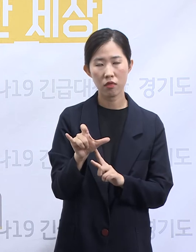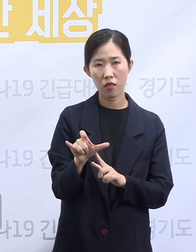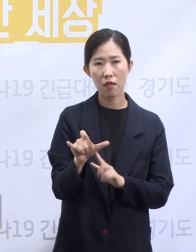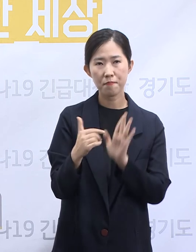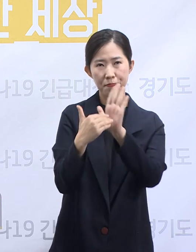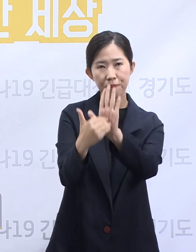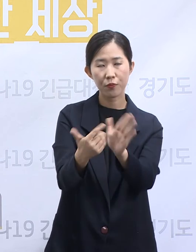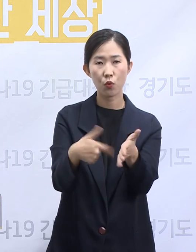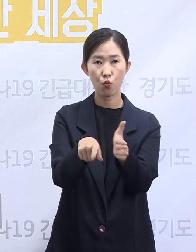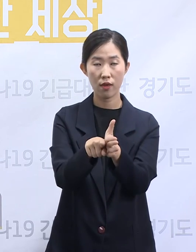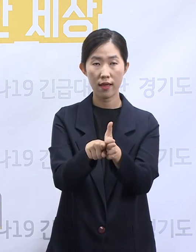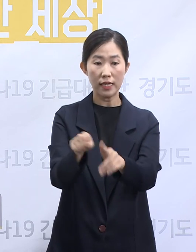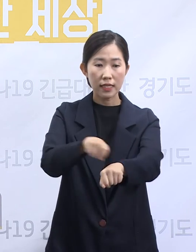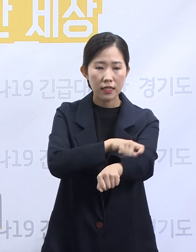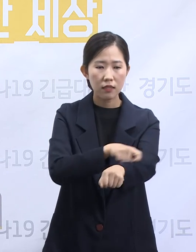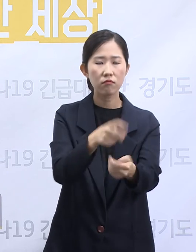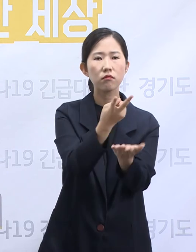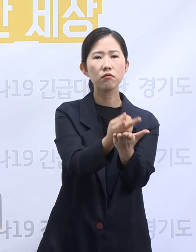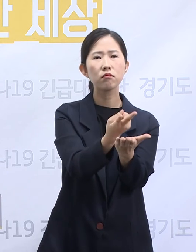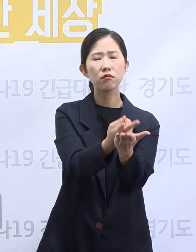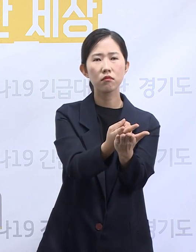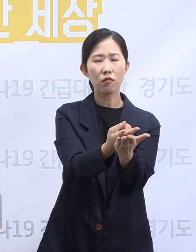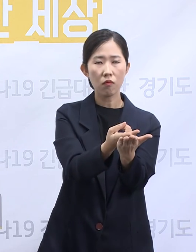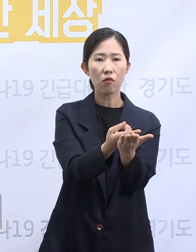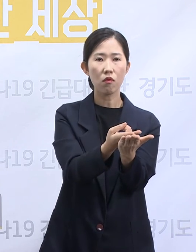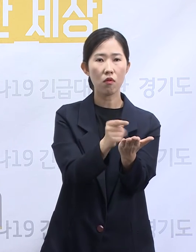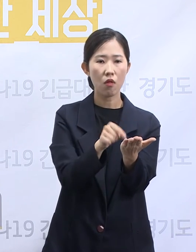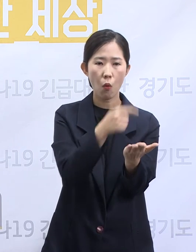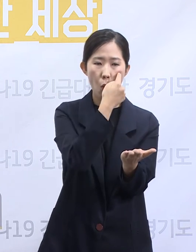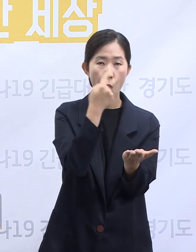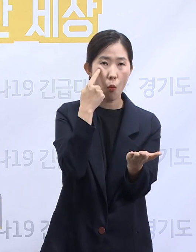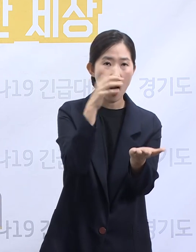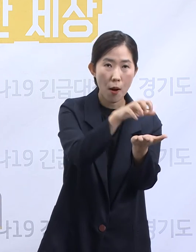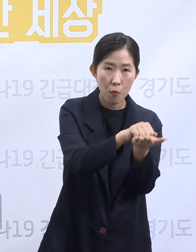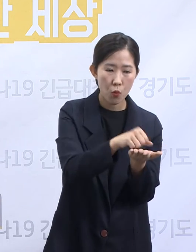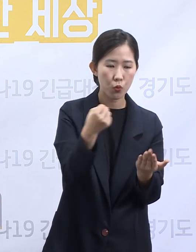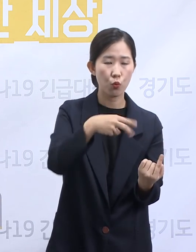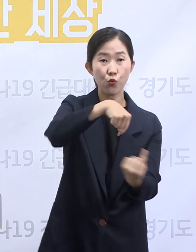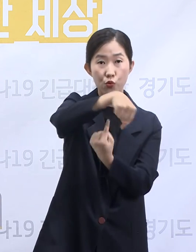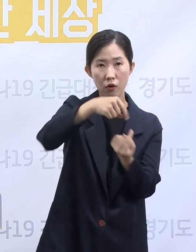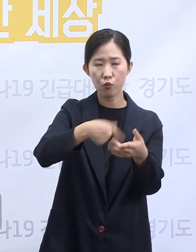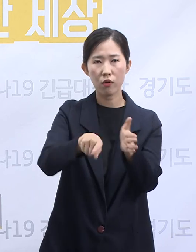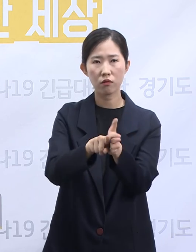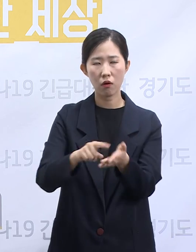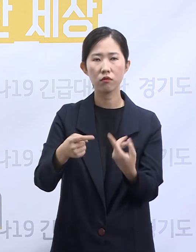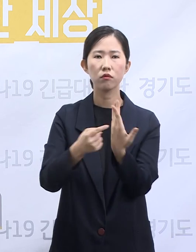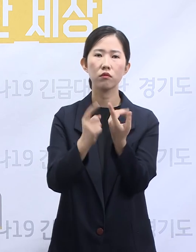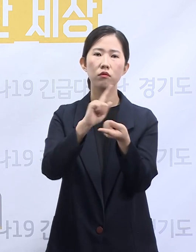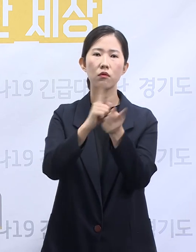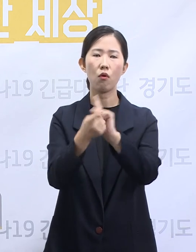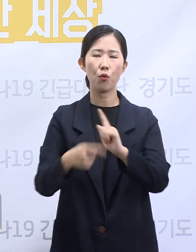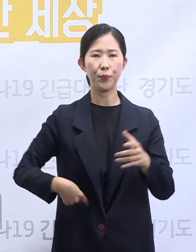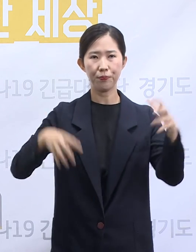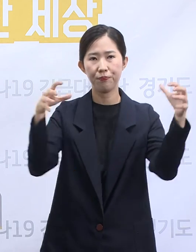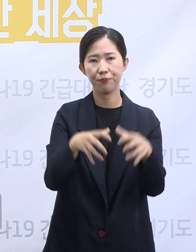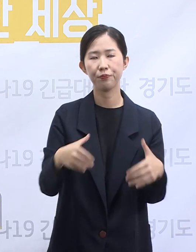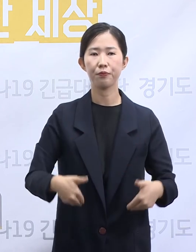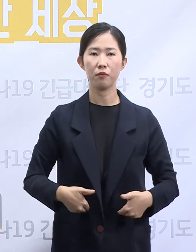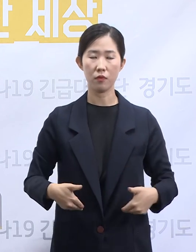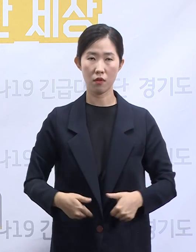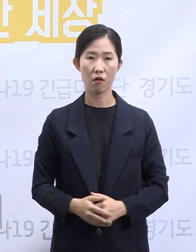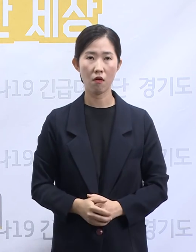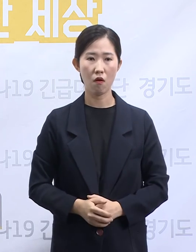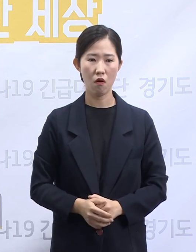병상 자원의 확보와 운영은 서로 긴밀히 협력될 필요가 있습니다. 파급력이 클 수밖에 없는 수도권의 유행 조절은